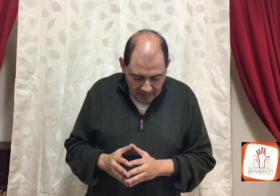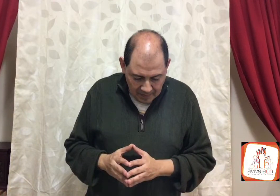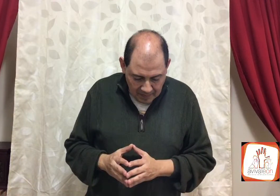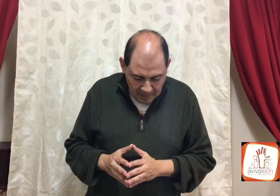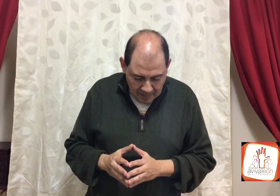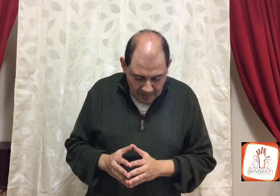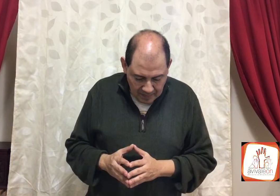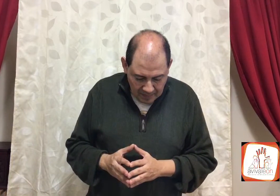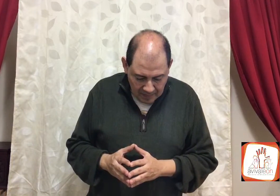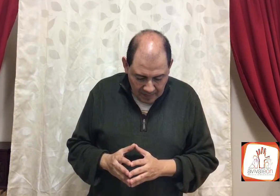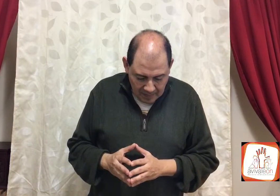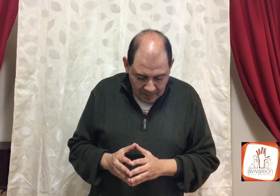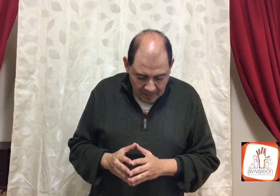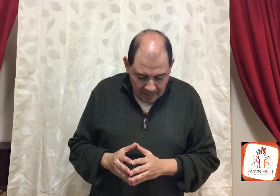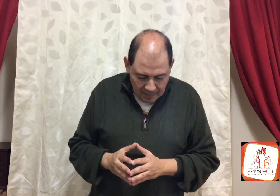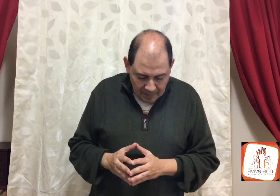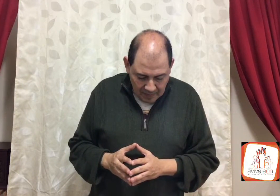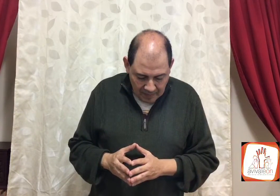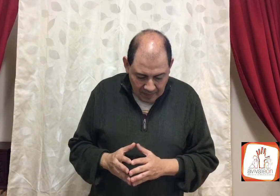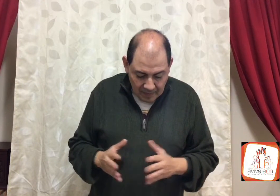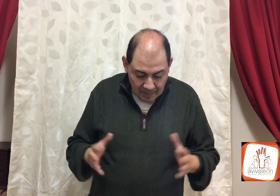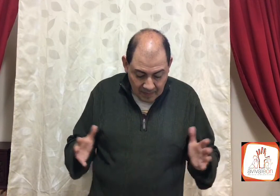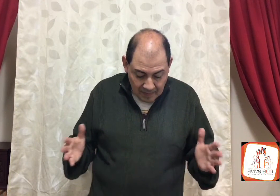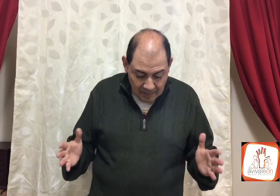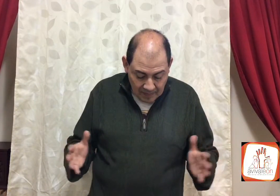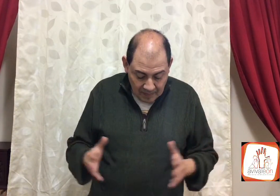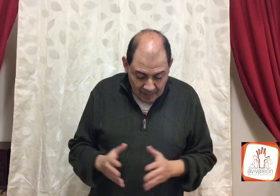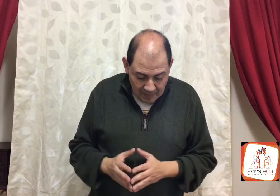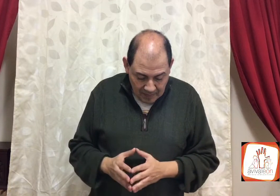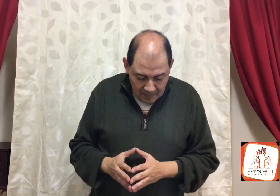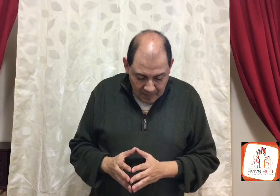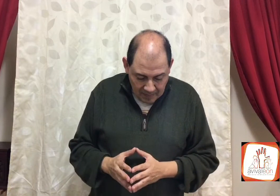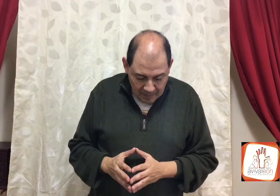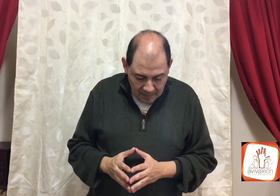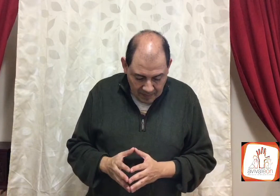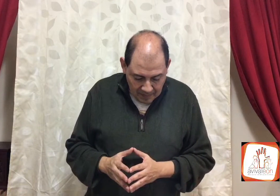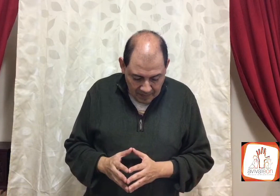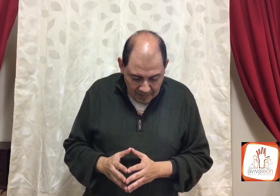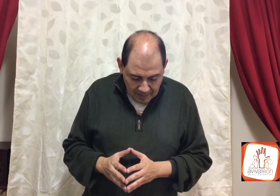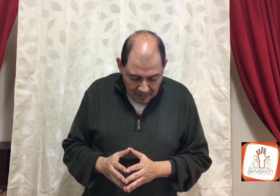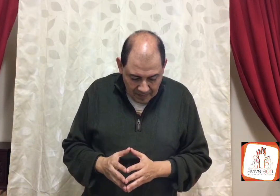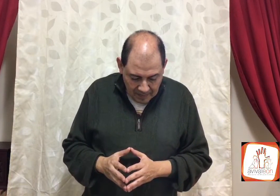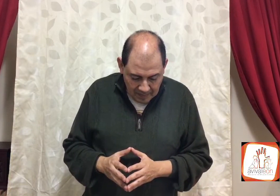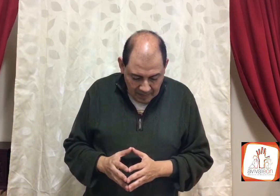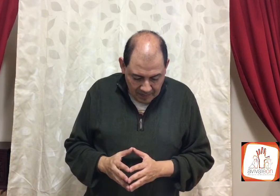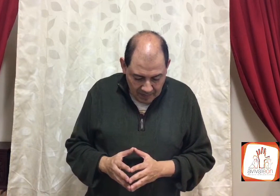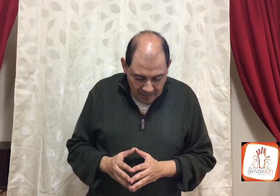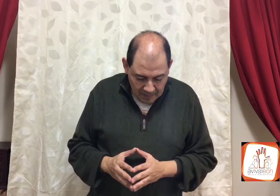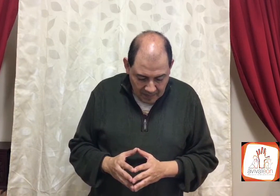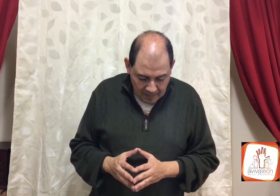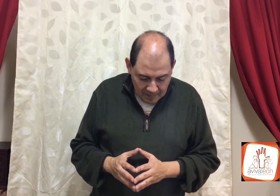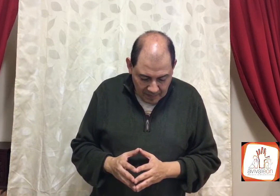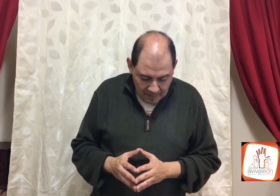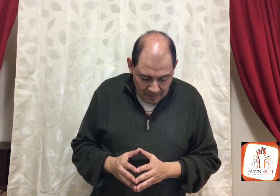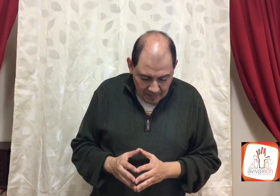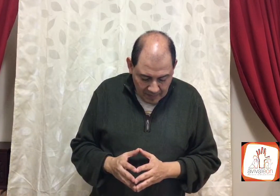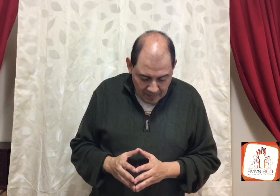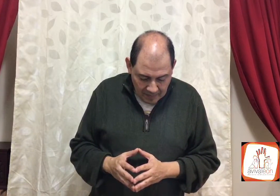joven le servía de sacerdote, y permaneció en casa de Micaía. Y Micaía dijo, Ahora sé